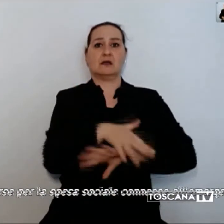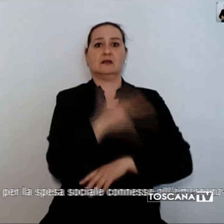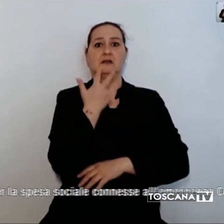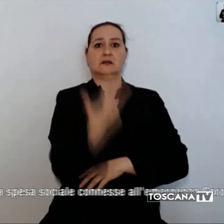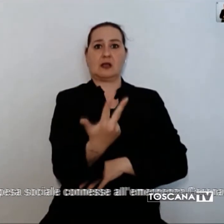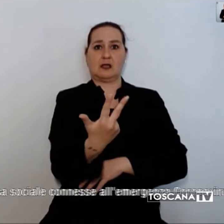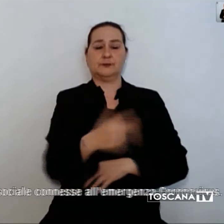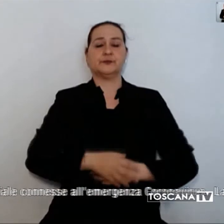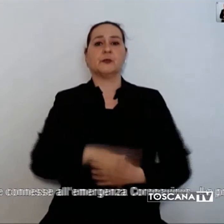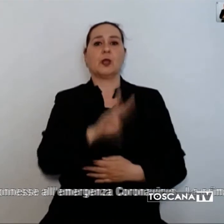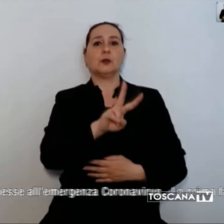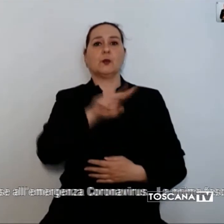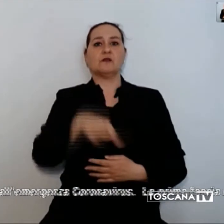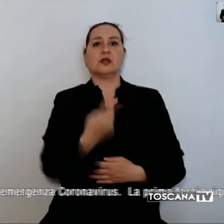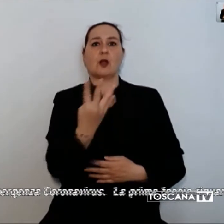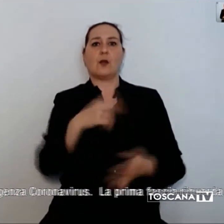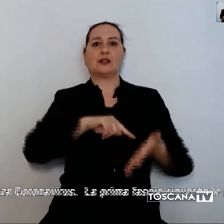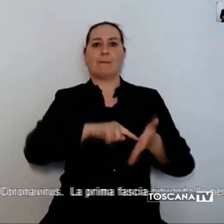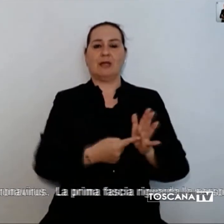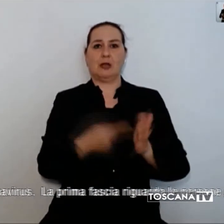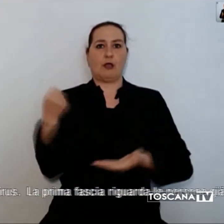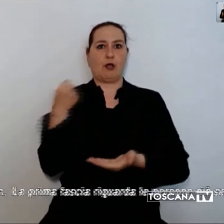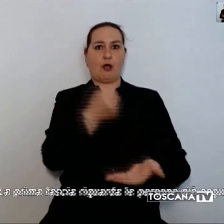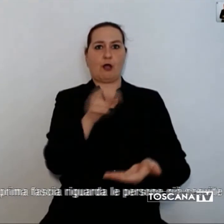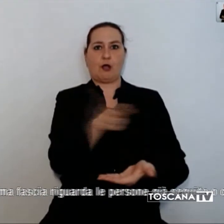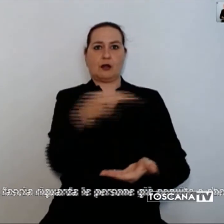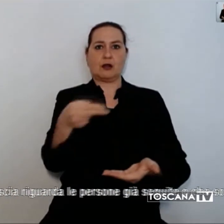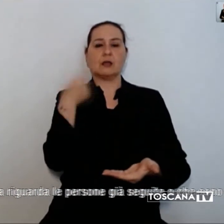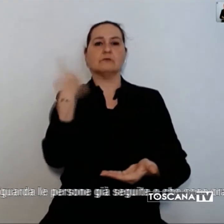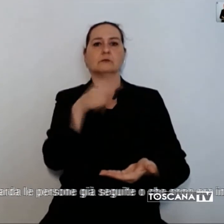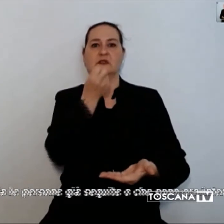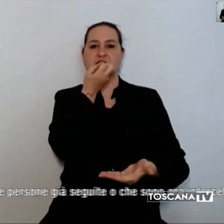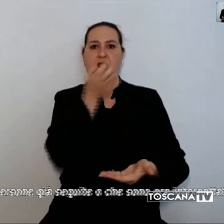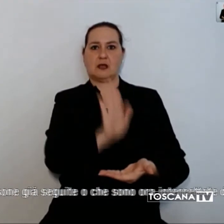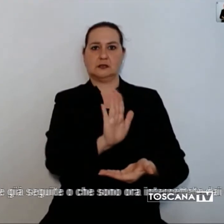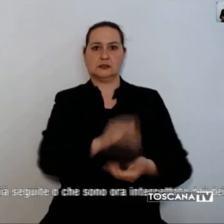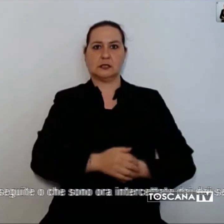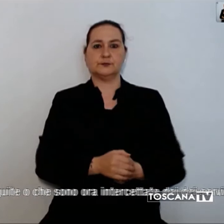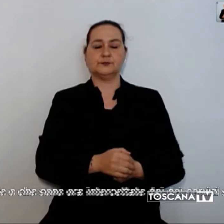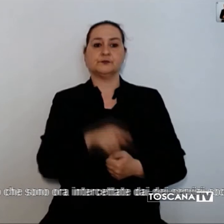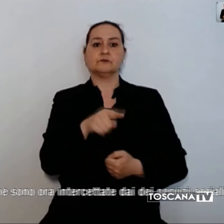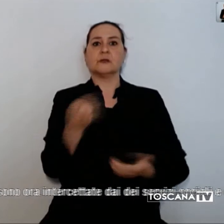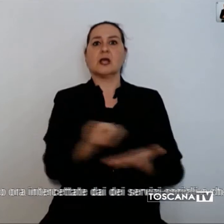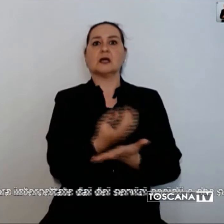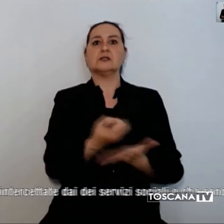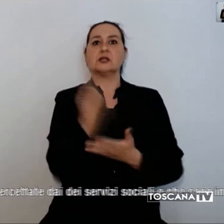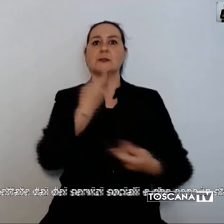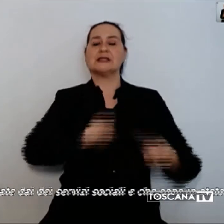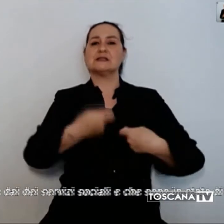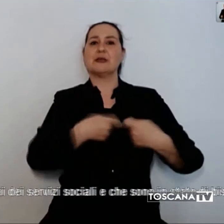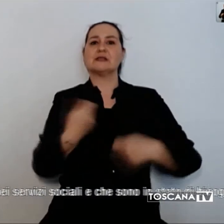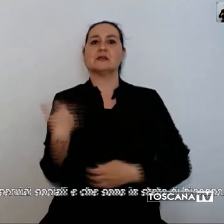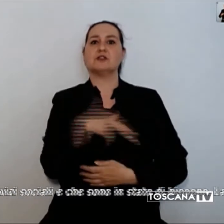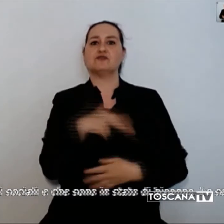milioni i fondi a disposizione per Firenze. Si tratta delle risorse per la spesa sociale connesse all